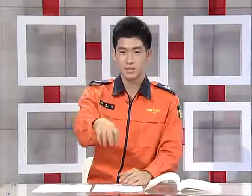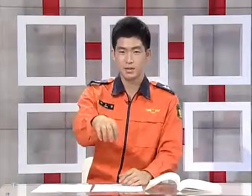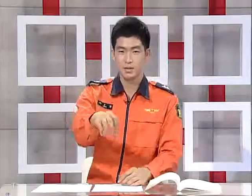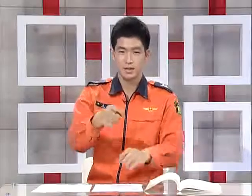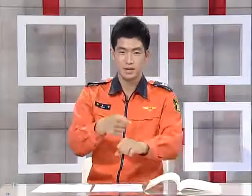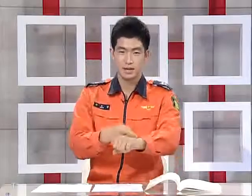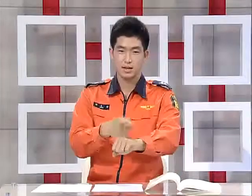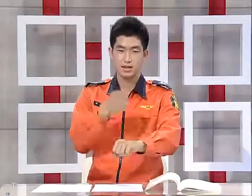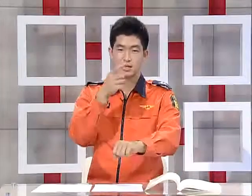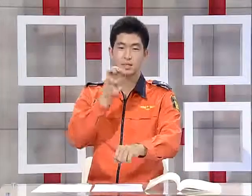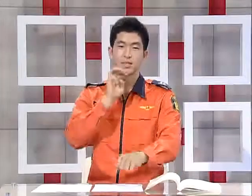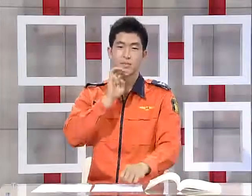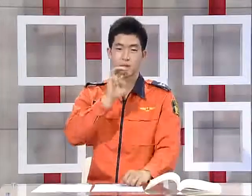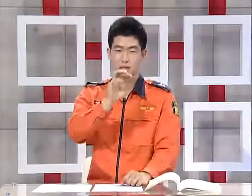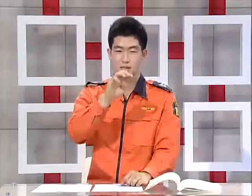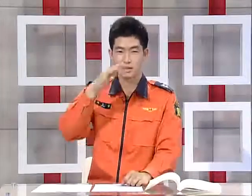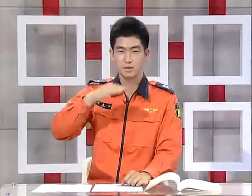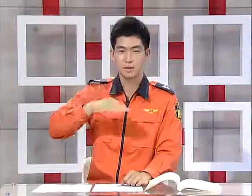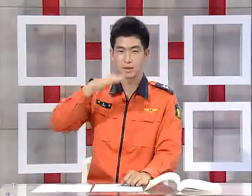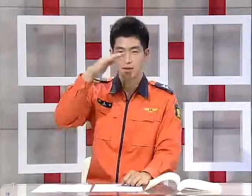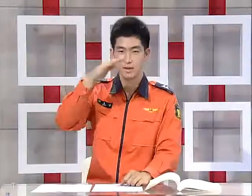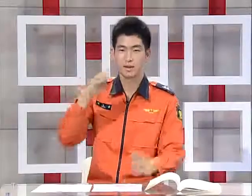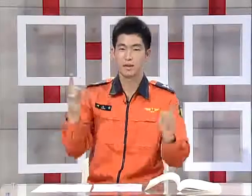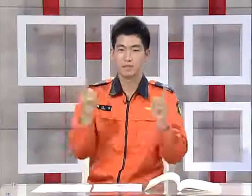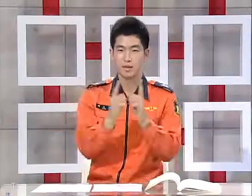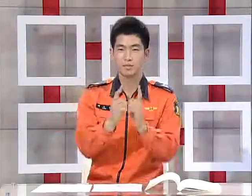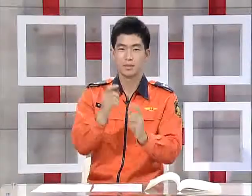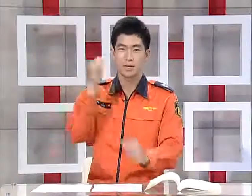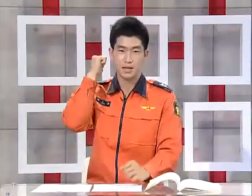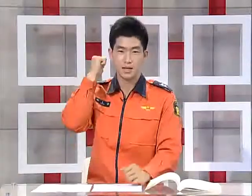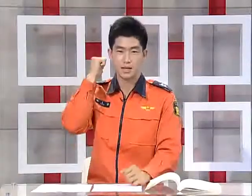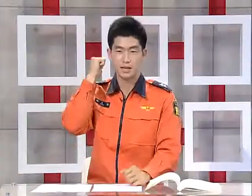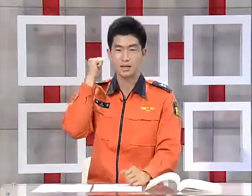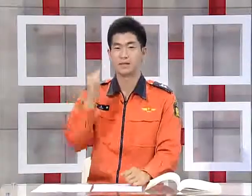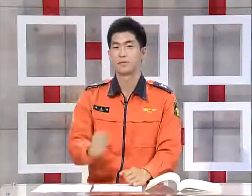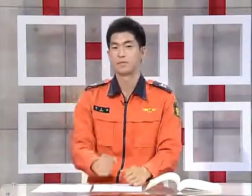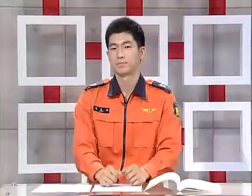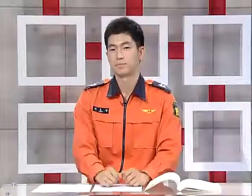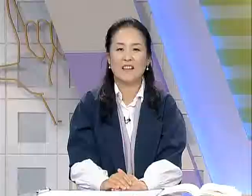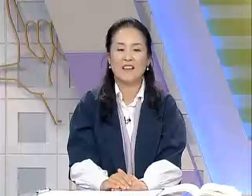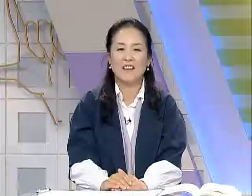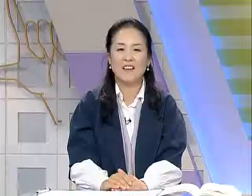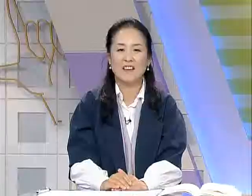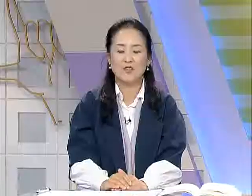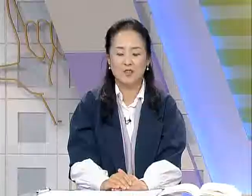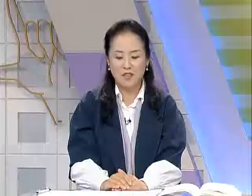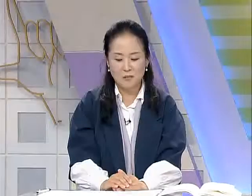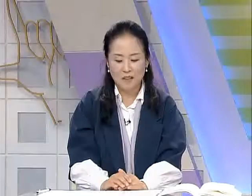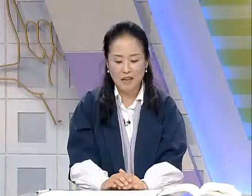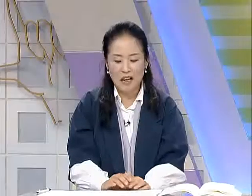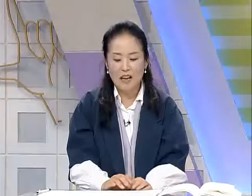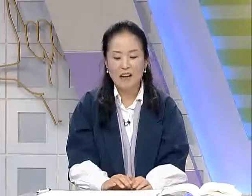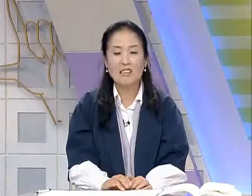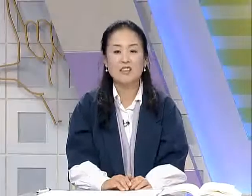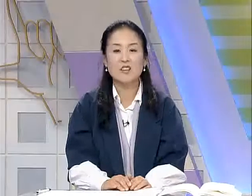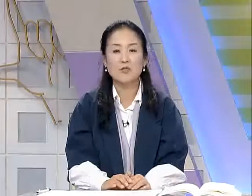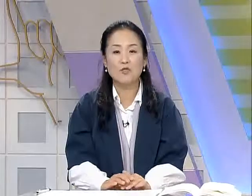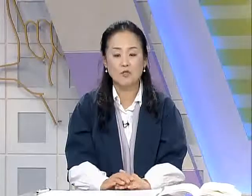1시 30분쯤에 만납시다 네, 잘해주셨습니다 같이 선물을